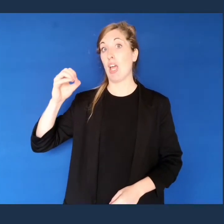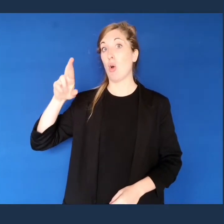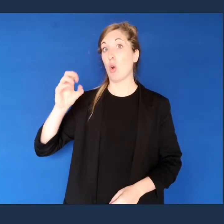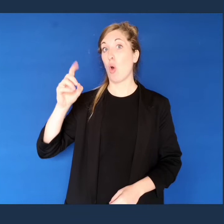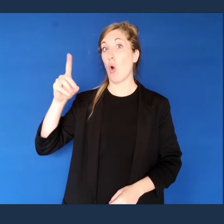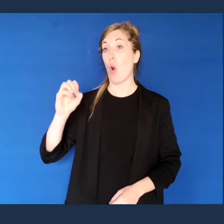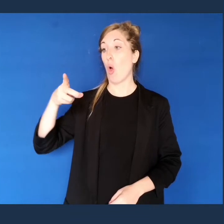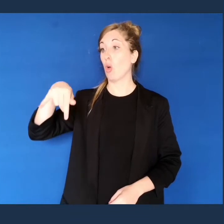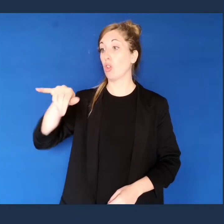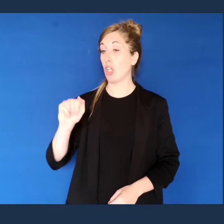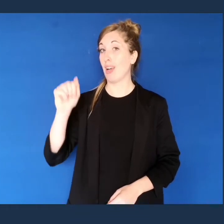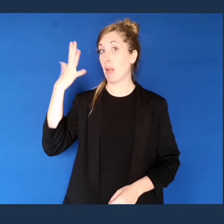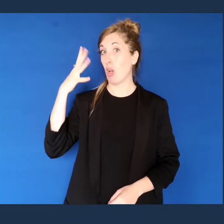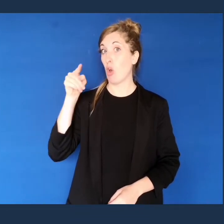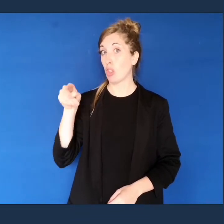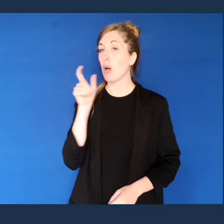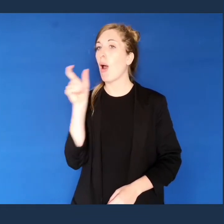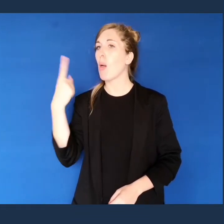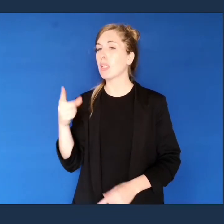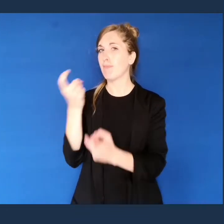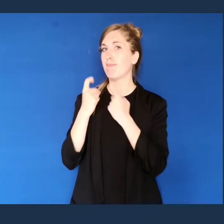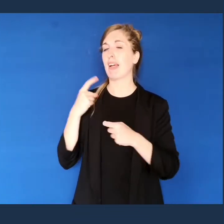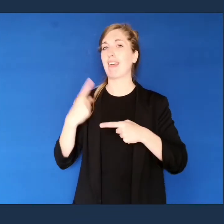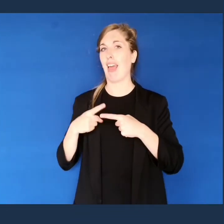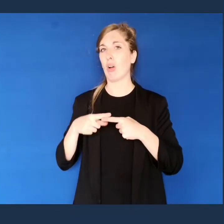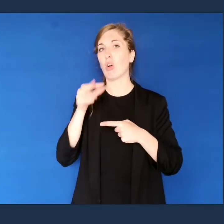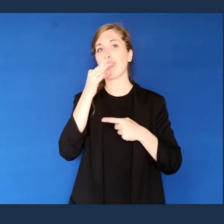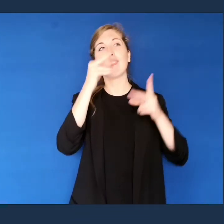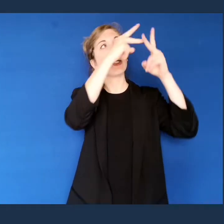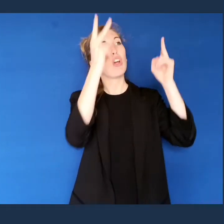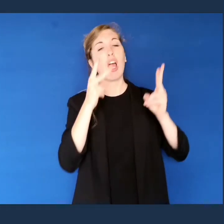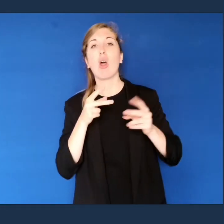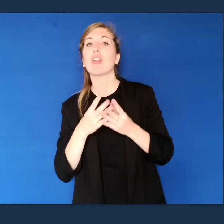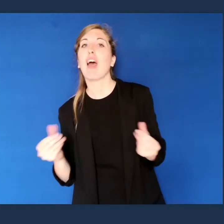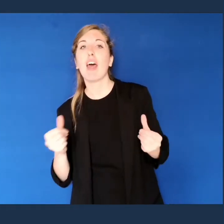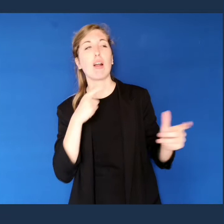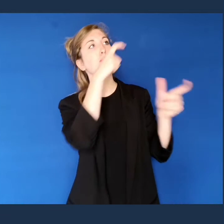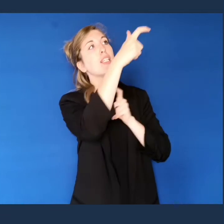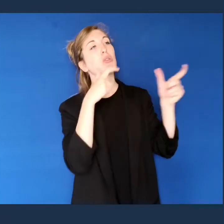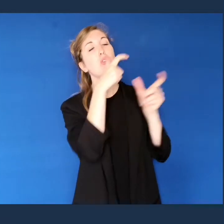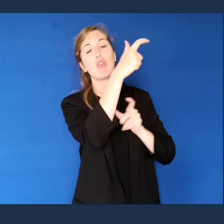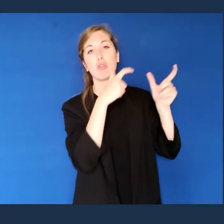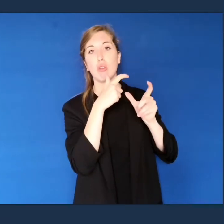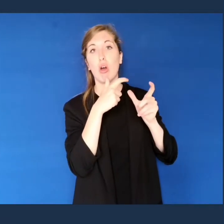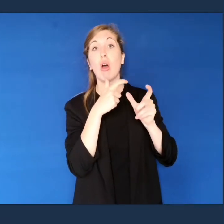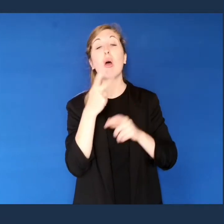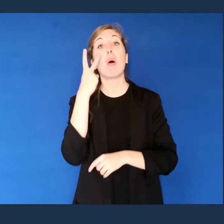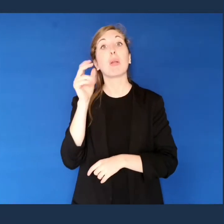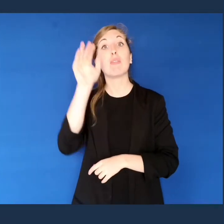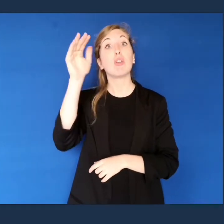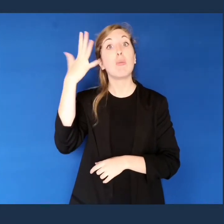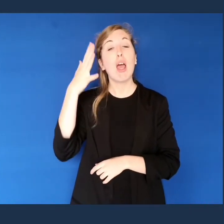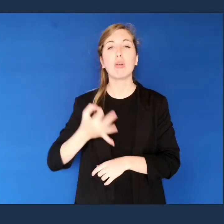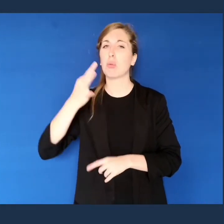origine greca che significa discorsi tra cielo e terra. La previsione del tempo atmosferico è un'arte antica, ma